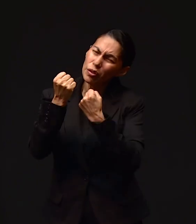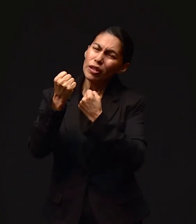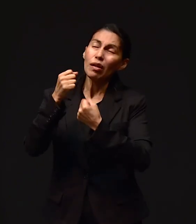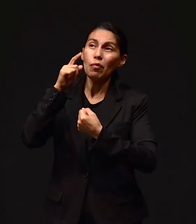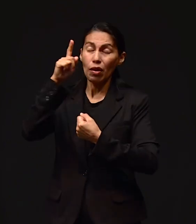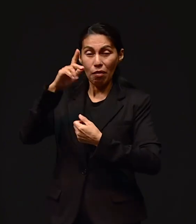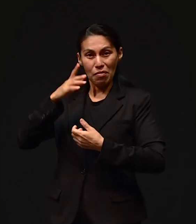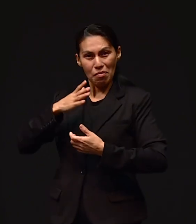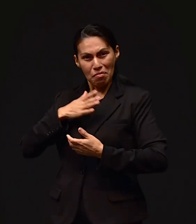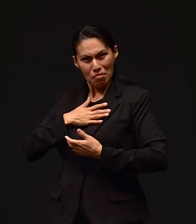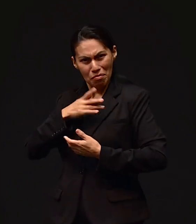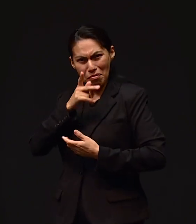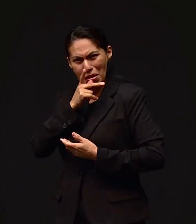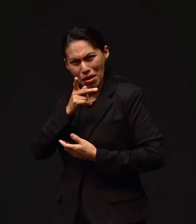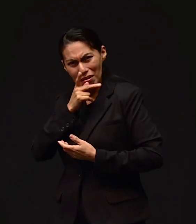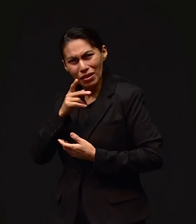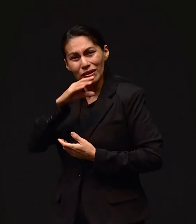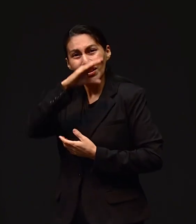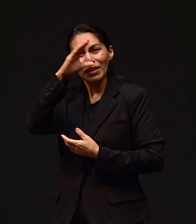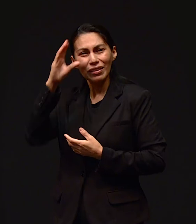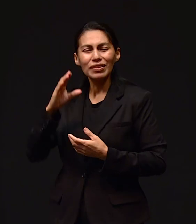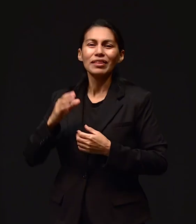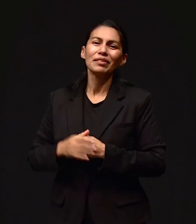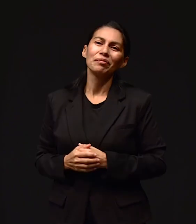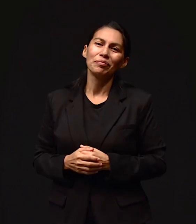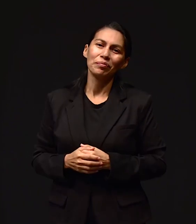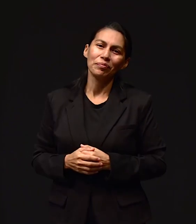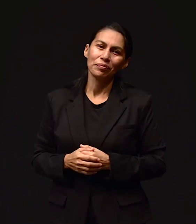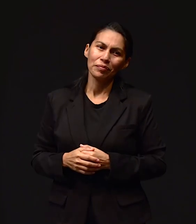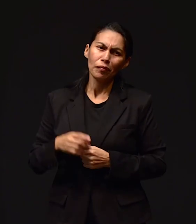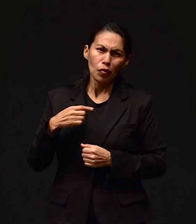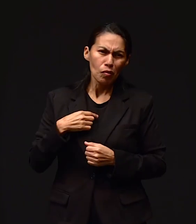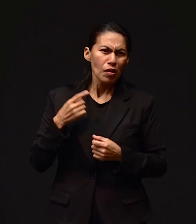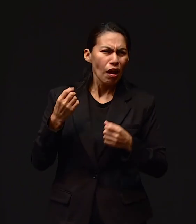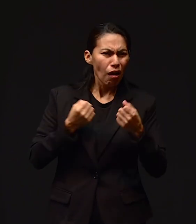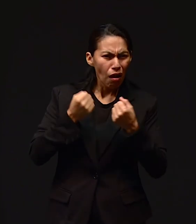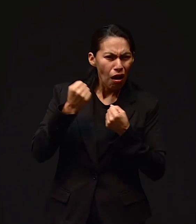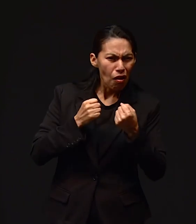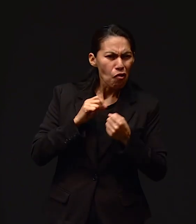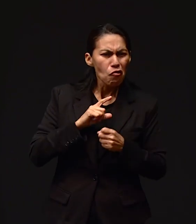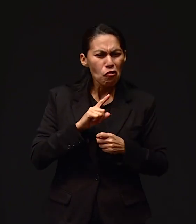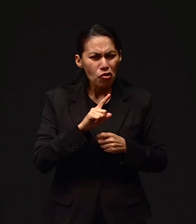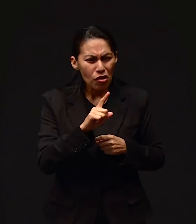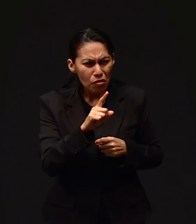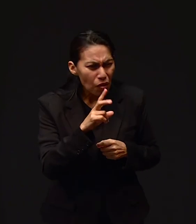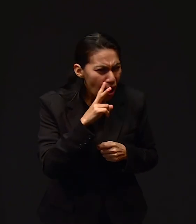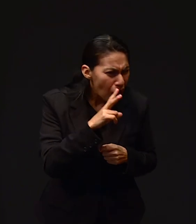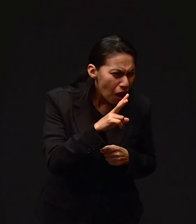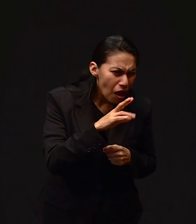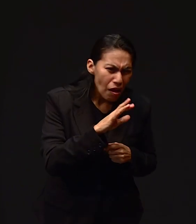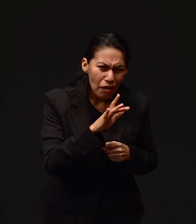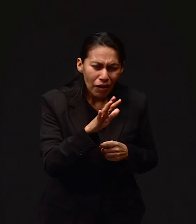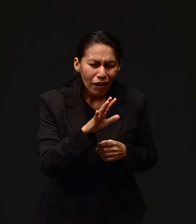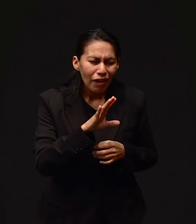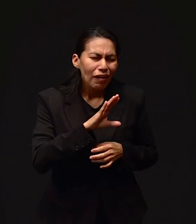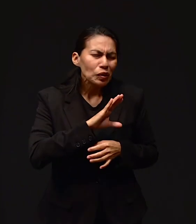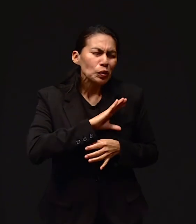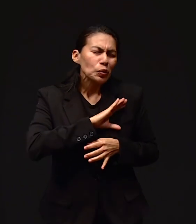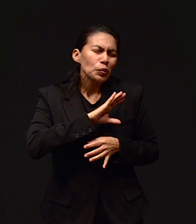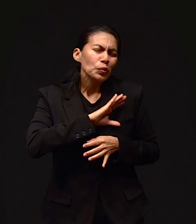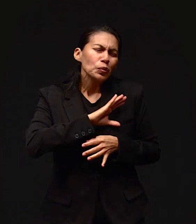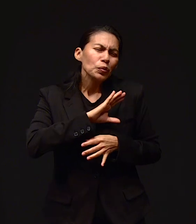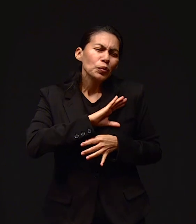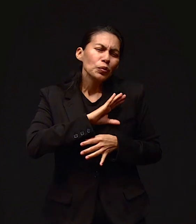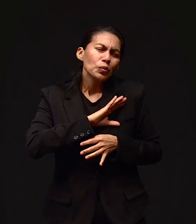conmigo, como mi padre celestial que es, ¿no? Y entonces, pues, ya me llevaron a ver el carro que ahí estaba. Y ahí me dio cierta